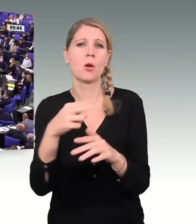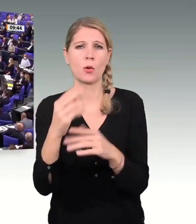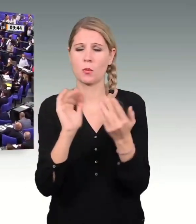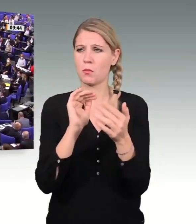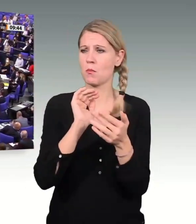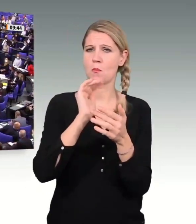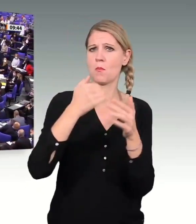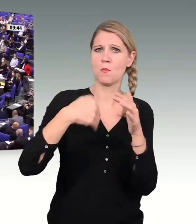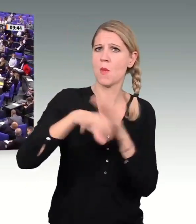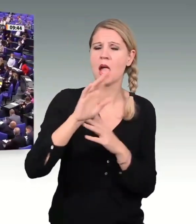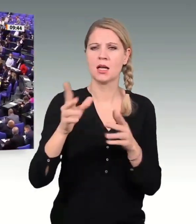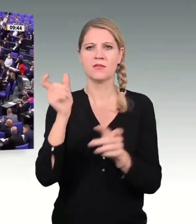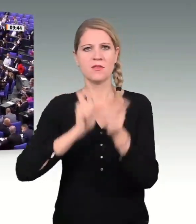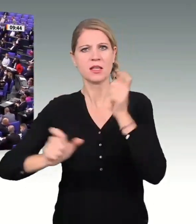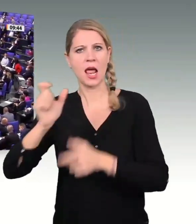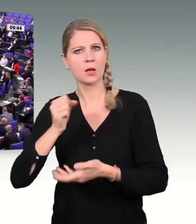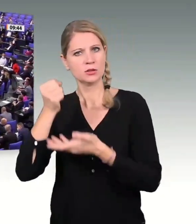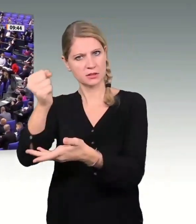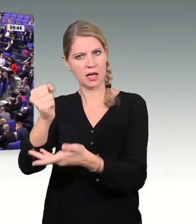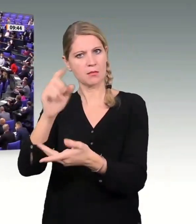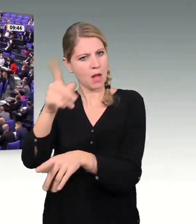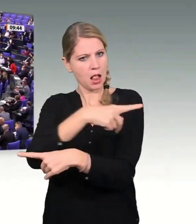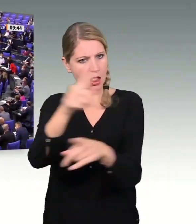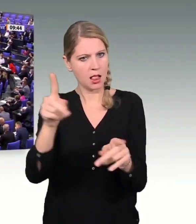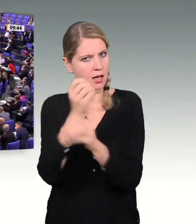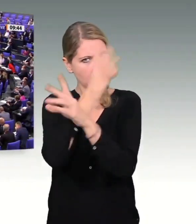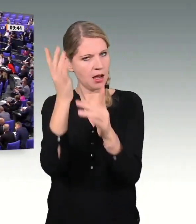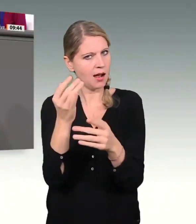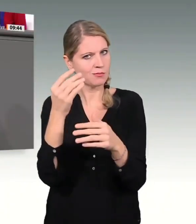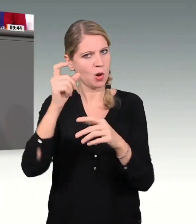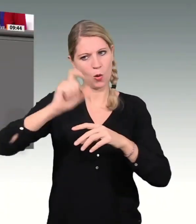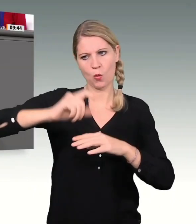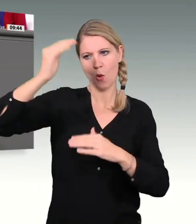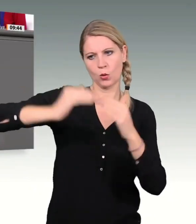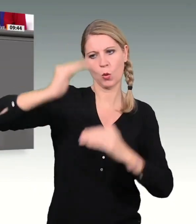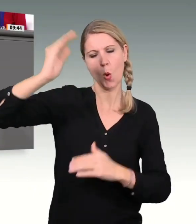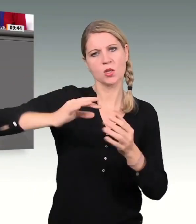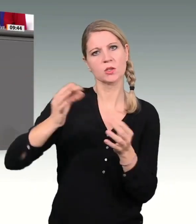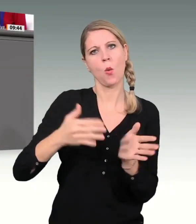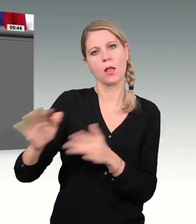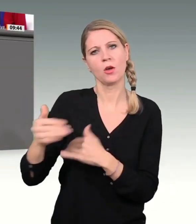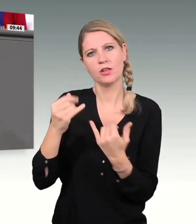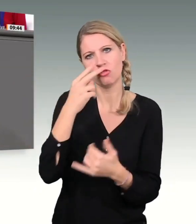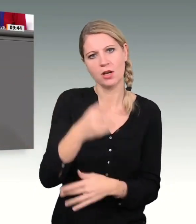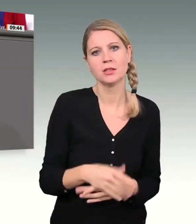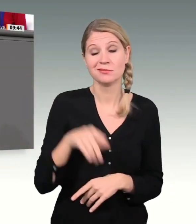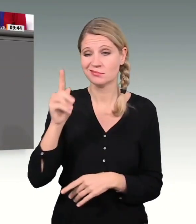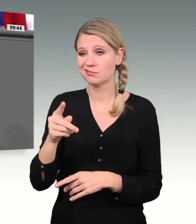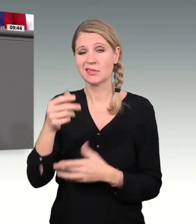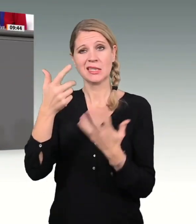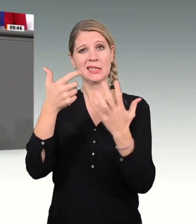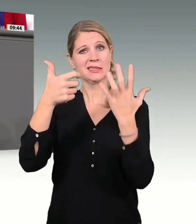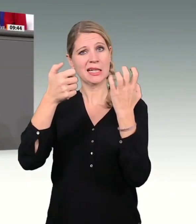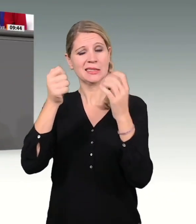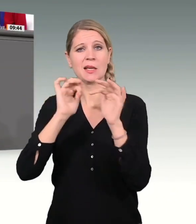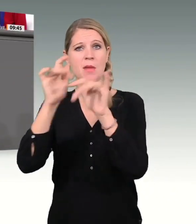Verteidigungsetat, damit wir einmal wissen, um welche Größenordnung es geht. Und diese 60 Milliarden Euro will Finanzminister Lindner der Kontrolle